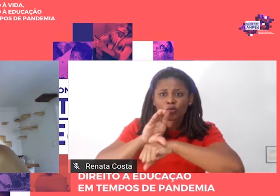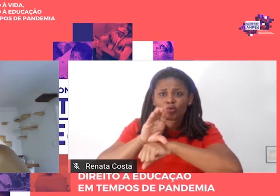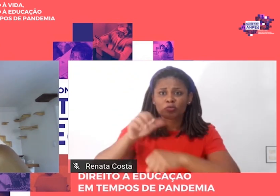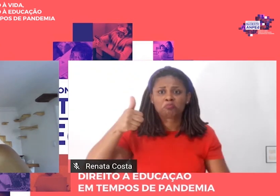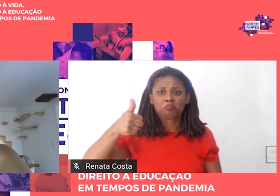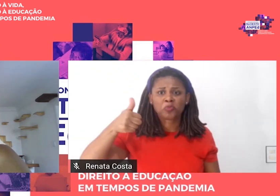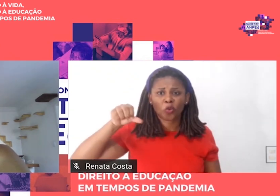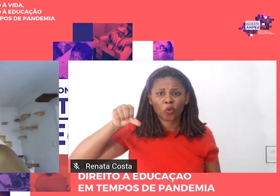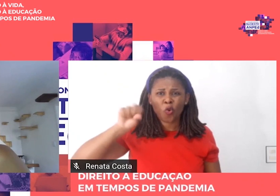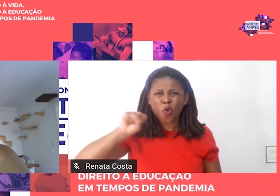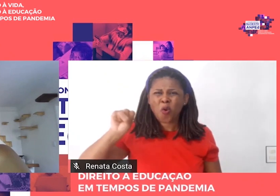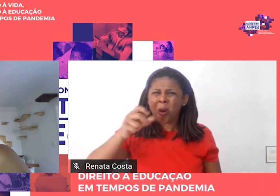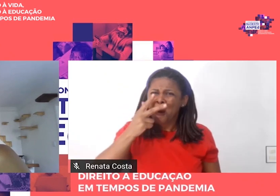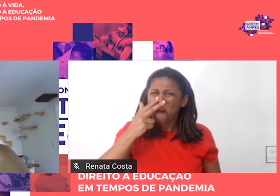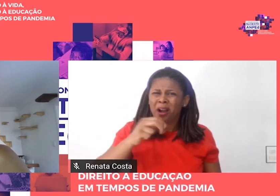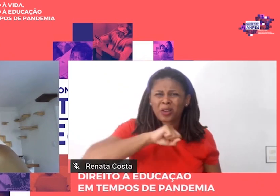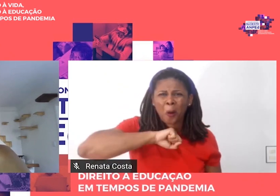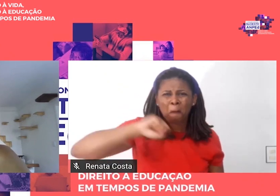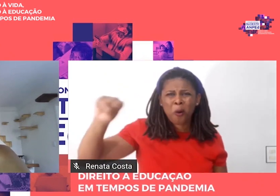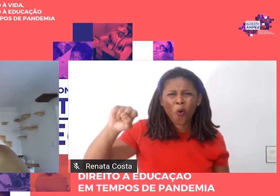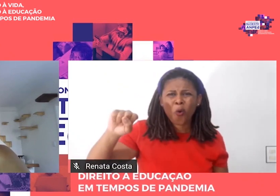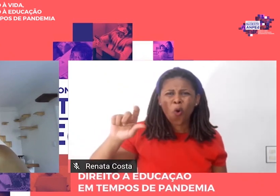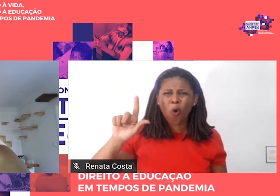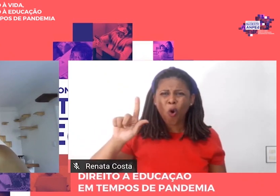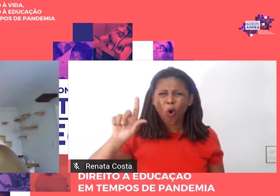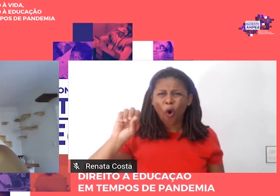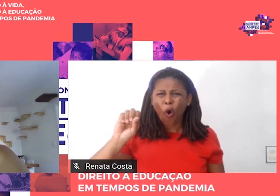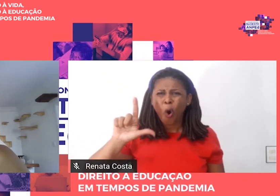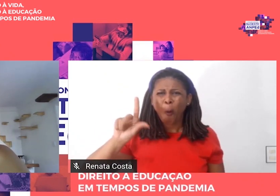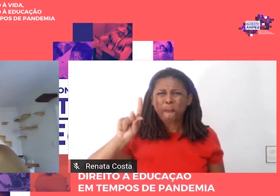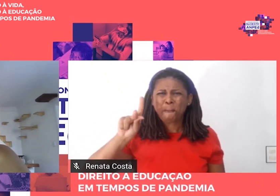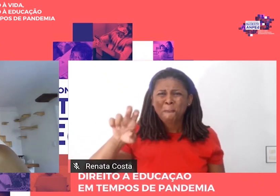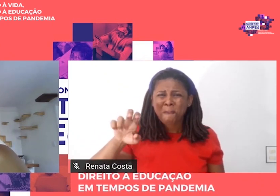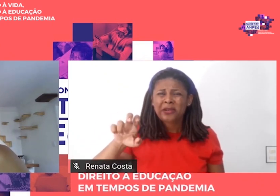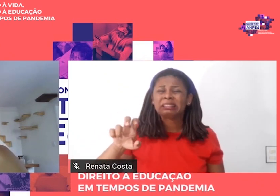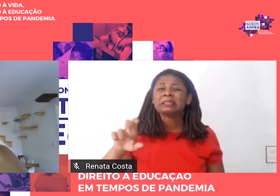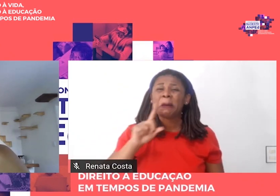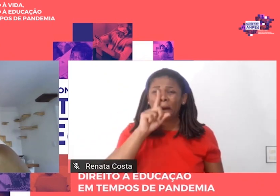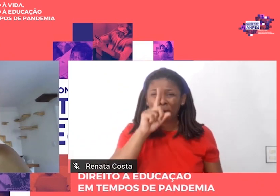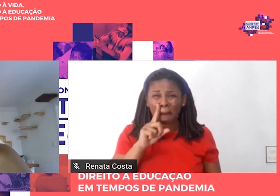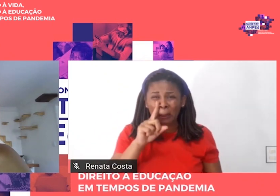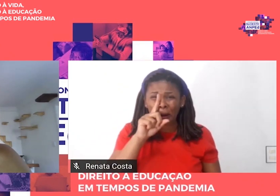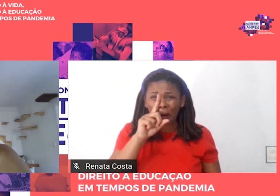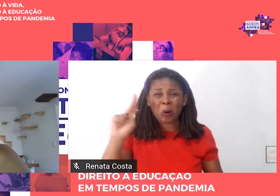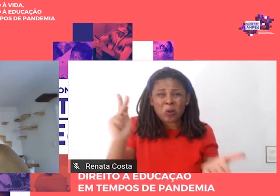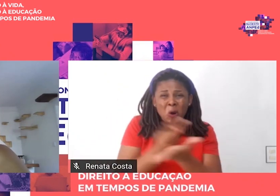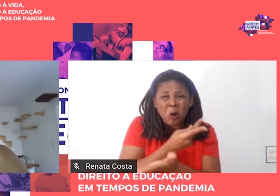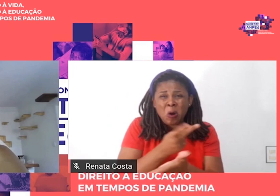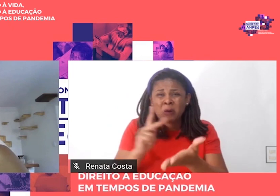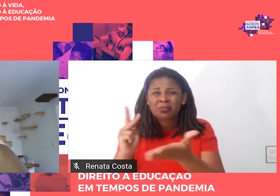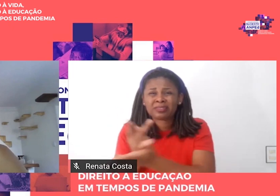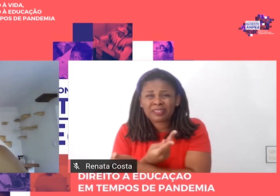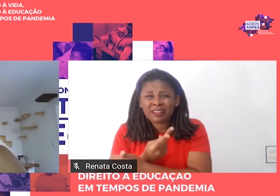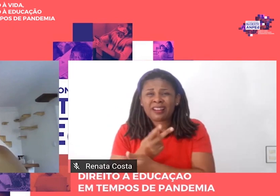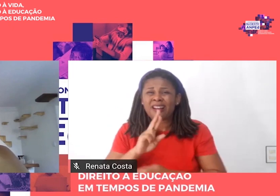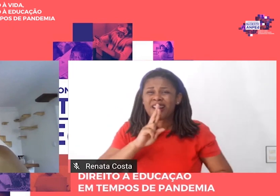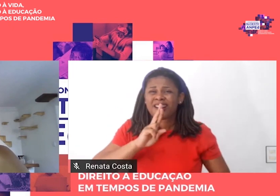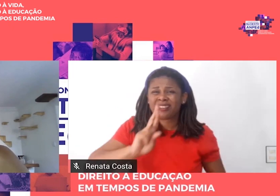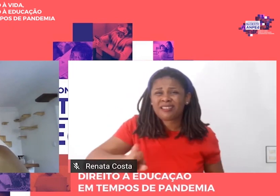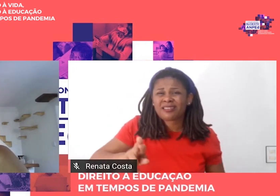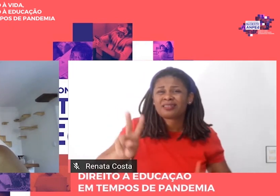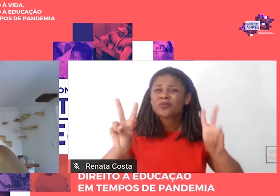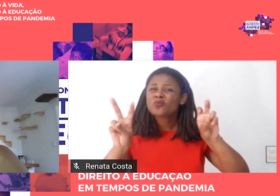golpeado, resultando em drásticas consequências para a relação entre escola e democracia, tema